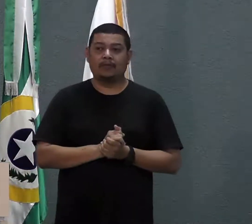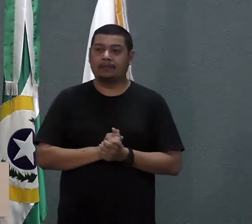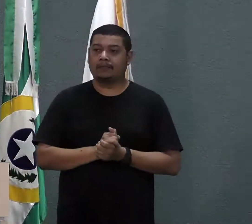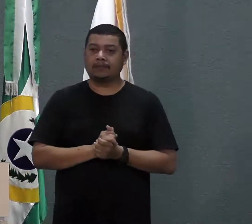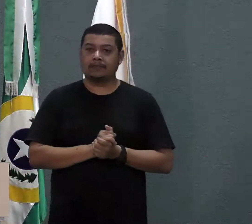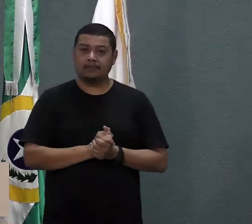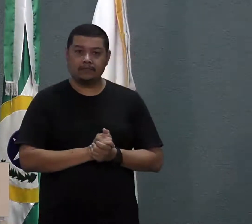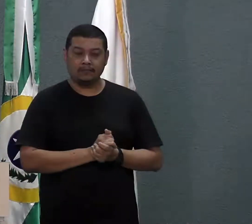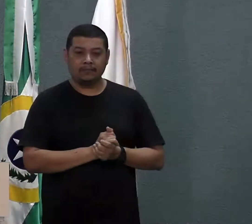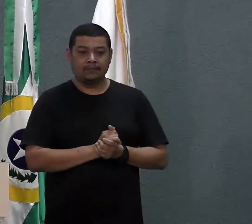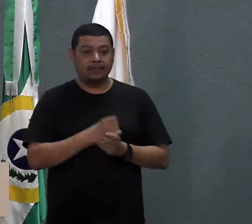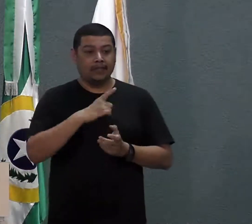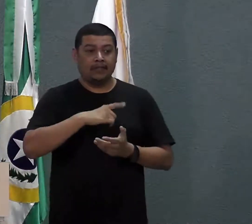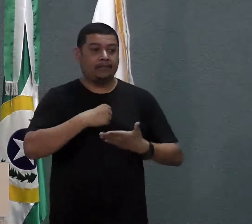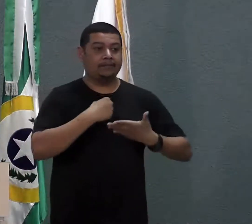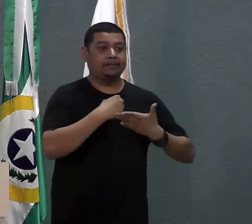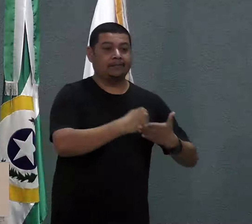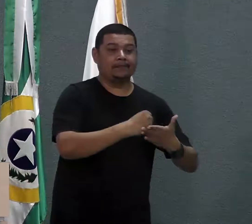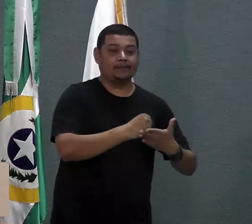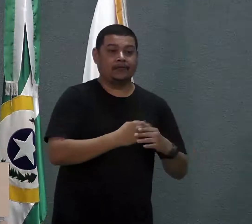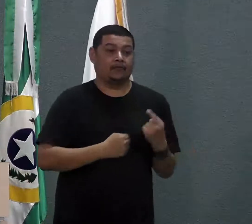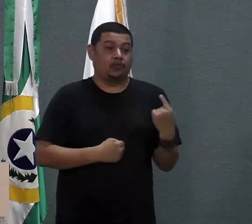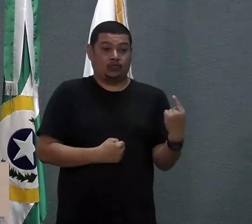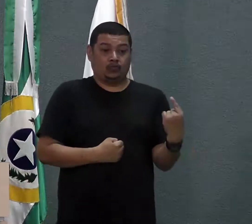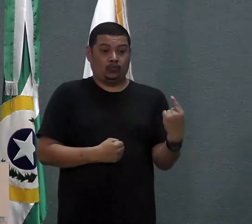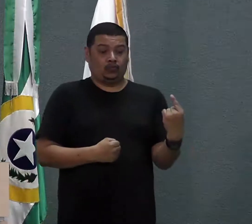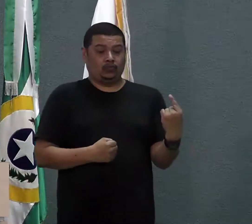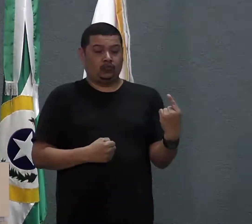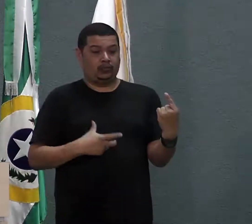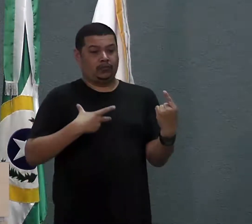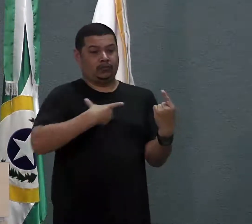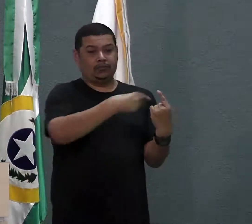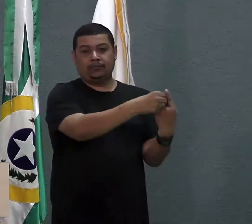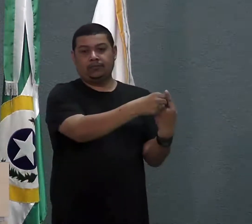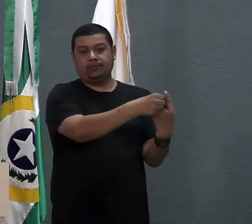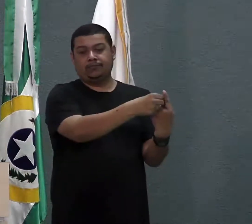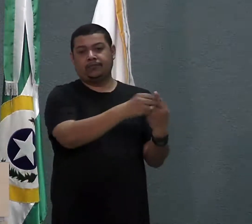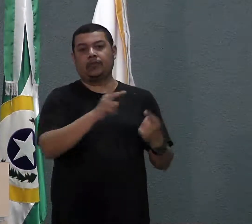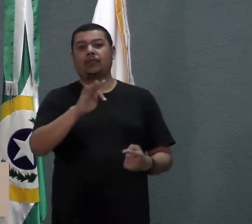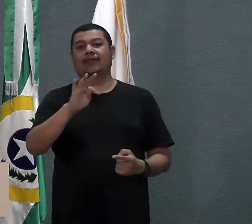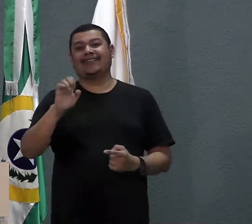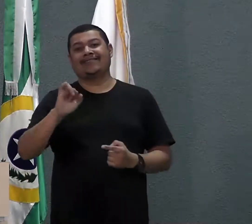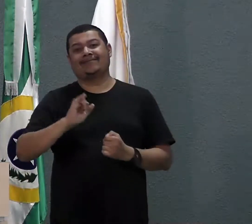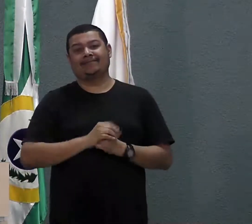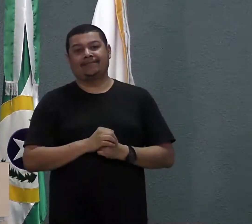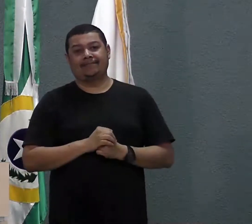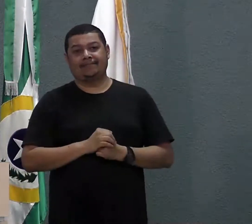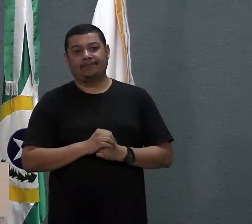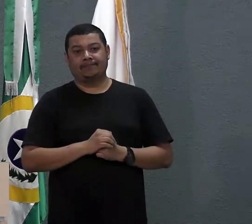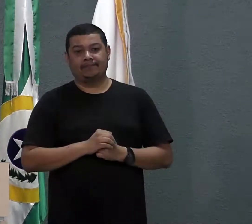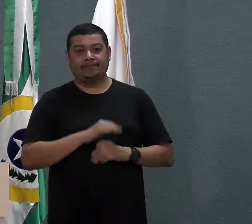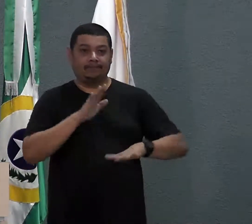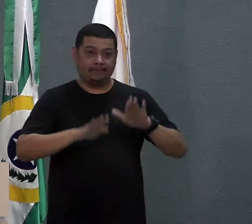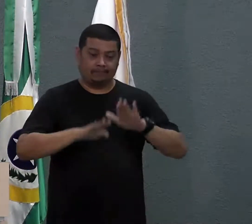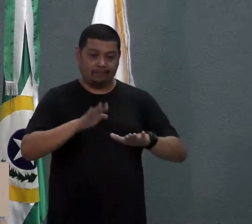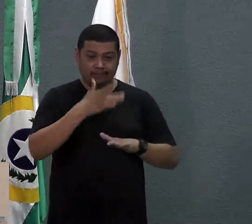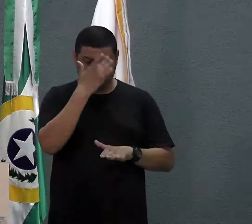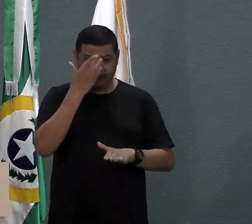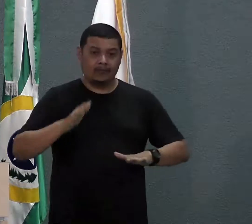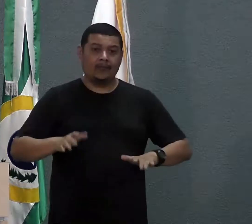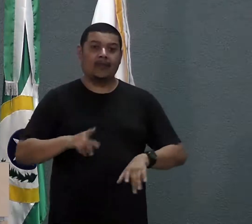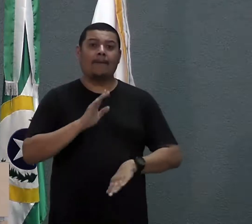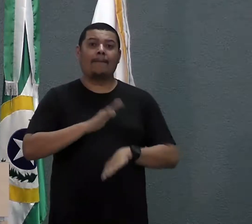está tendo algum favorecimento nessa questão das UTIs. E às vezes aquelas pessoas mais